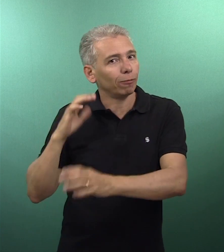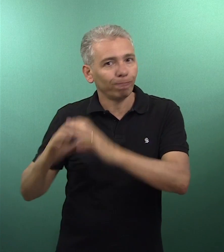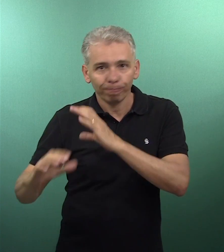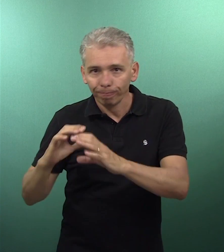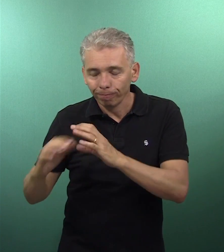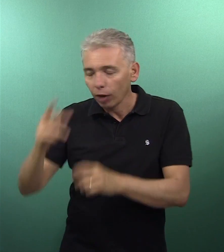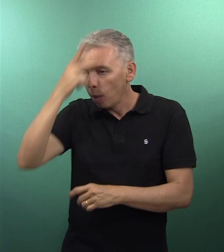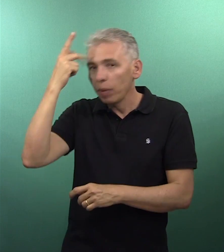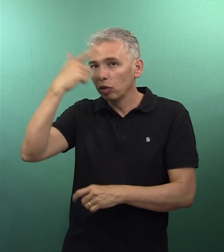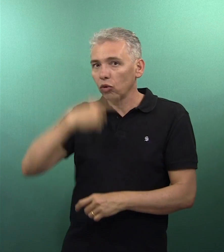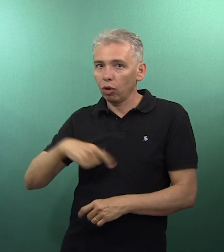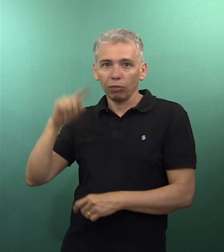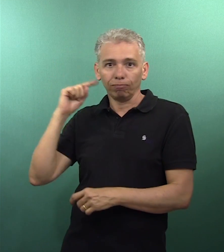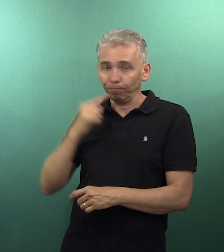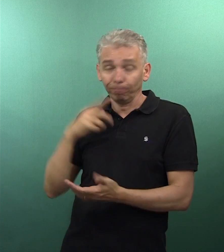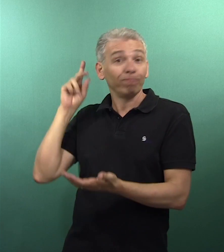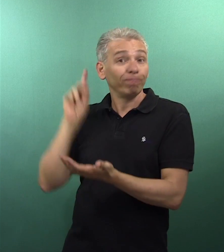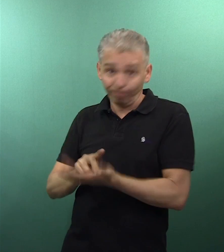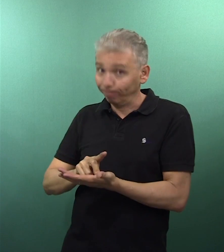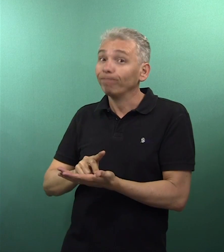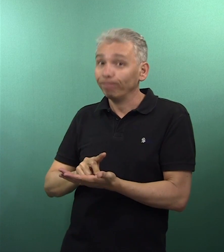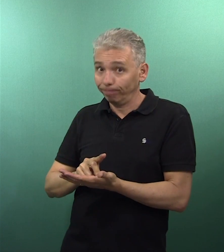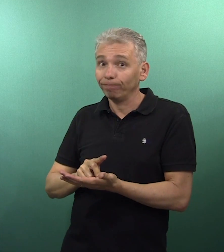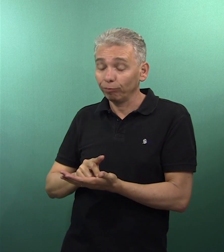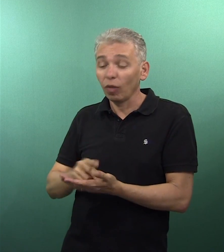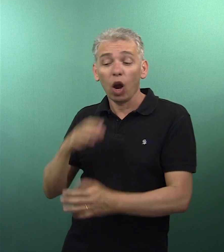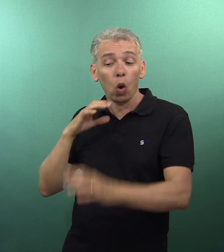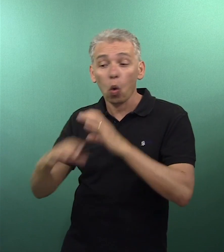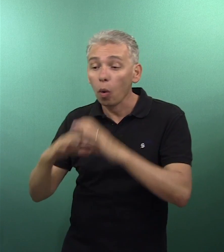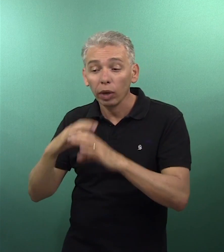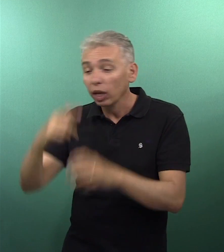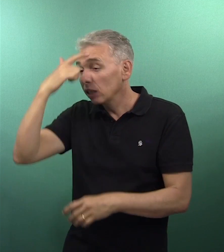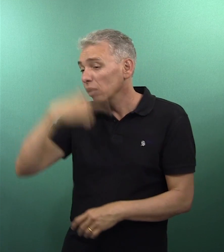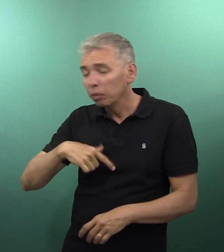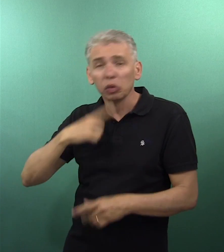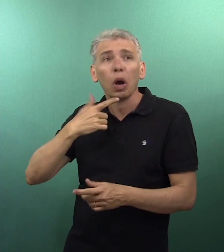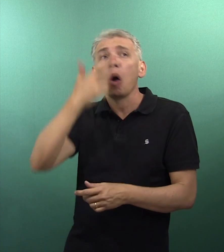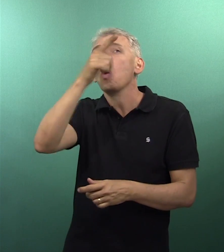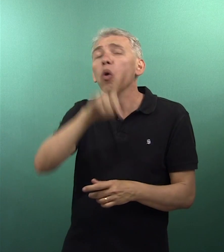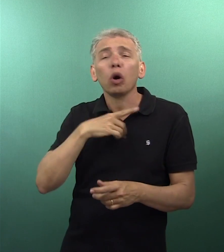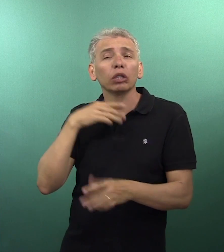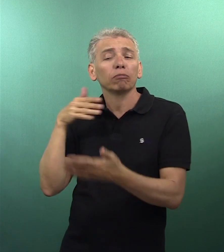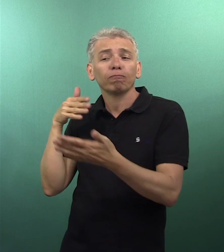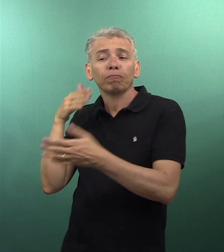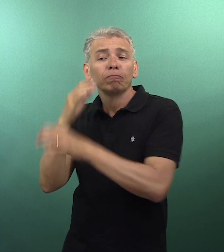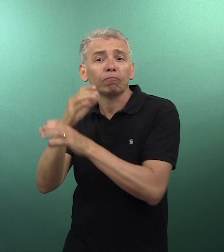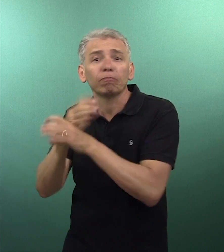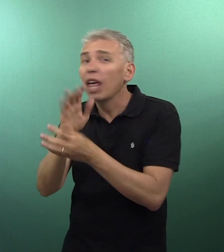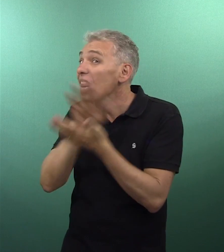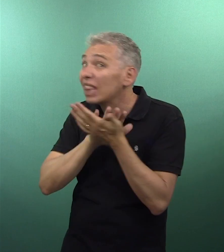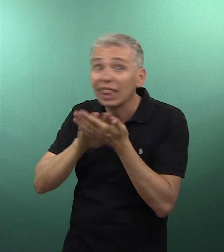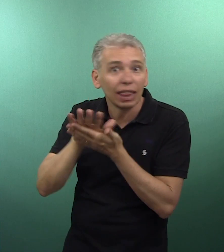exato, imparcial e treinado especificamente para atender e intermediar a comunicação. entre pessoas com